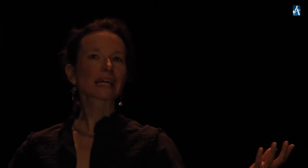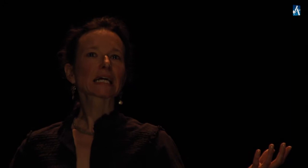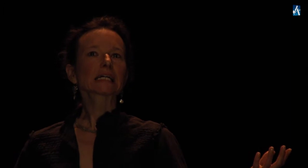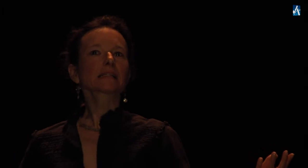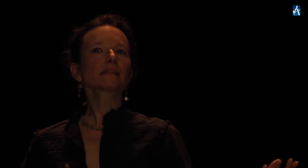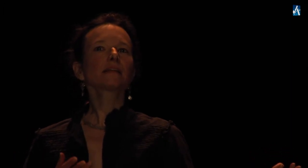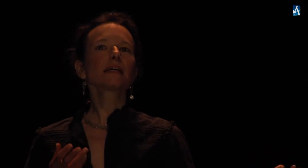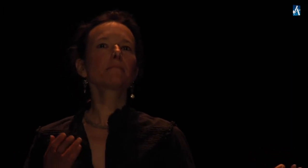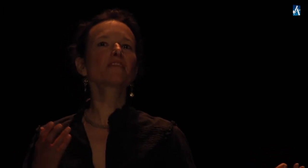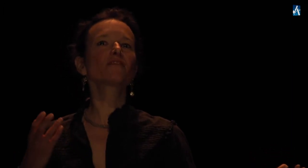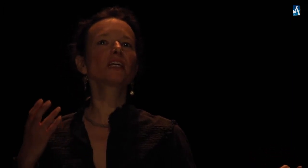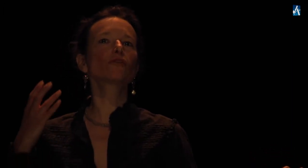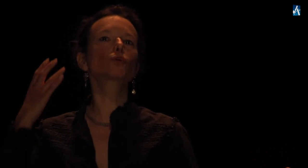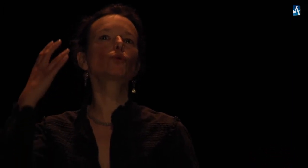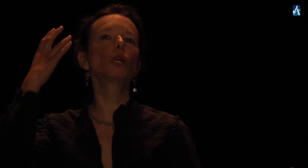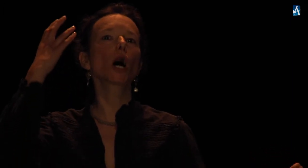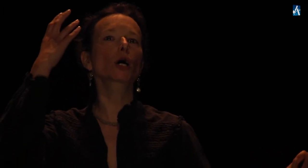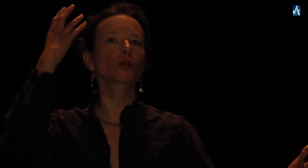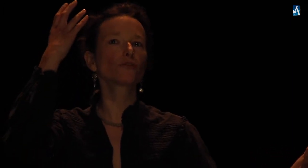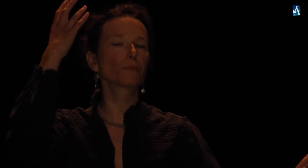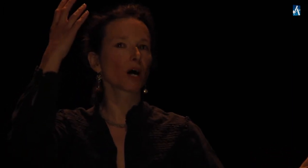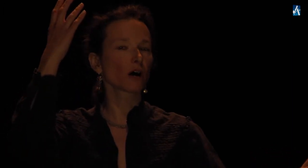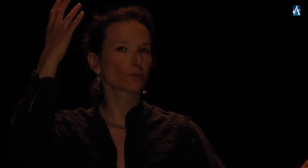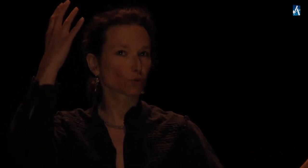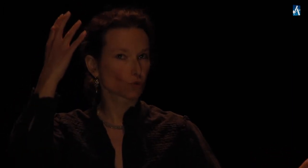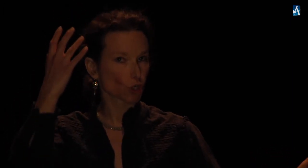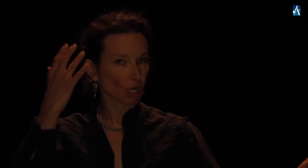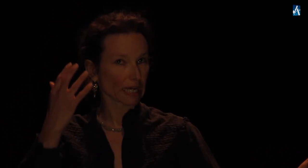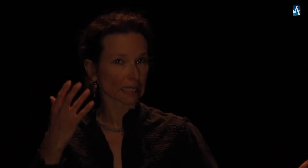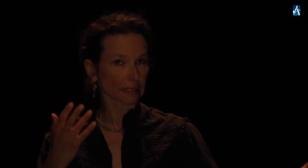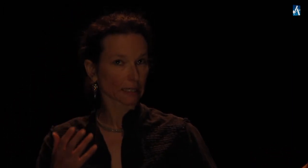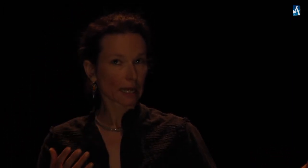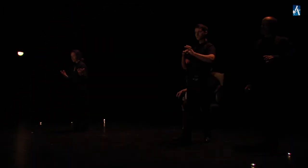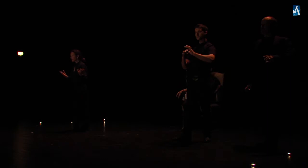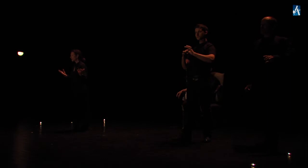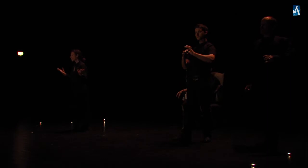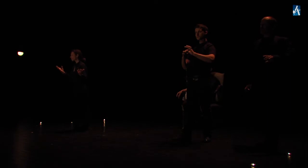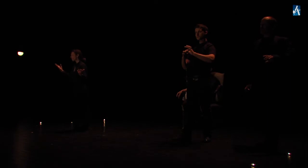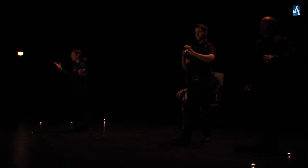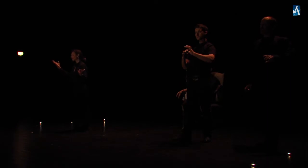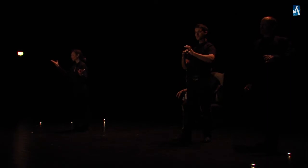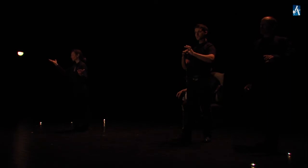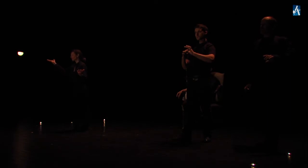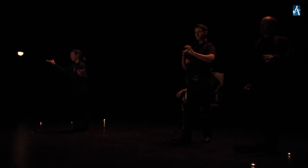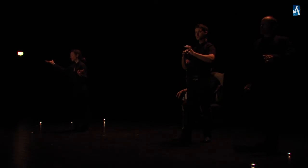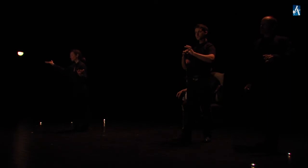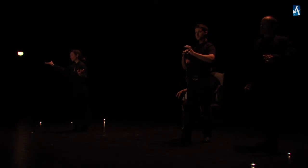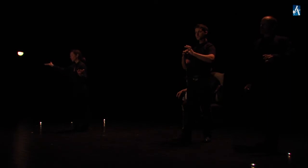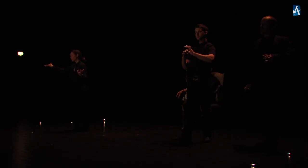Si mes vives douleurs Ne vous peuvent toucher Ni la perte d'un fils Qui